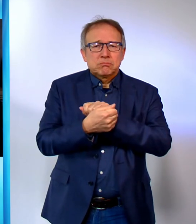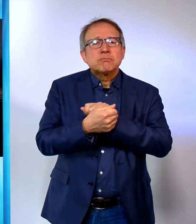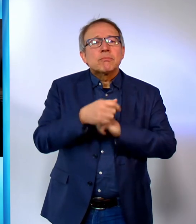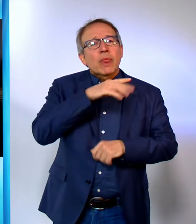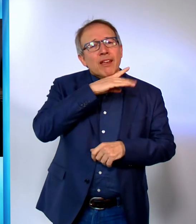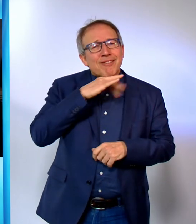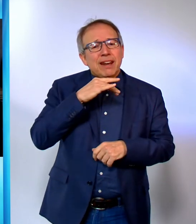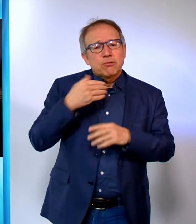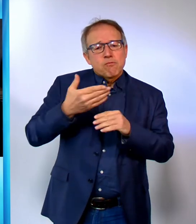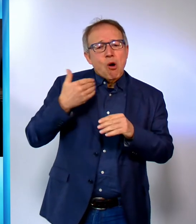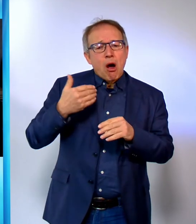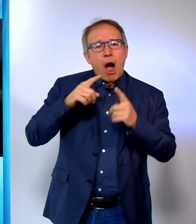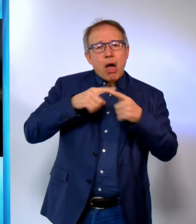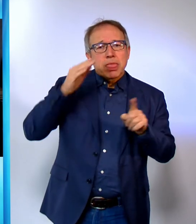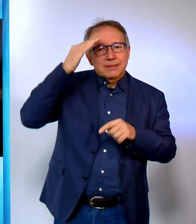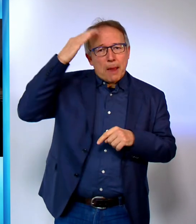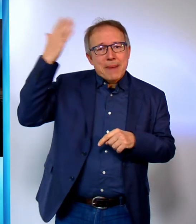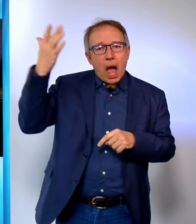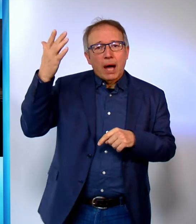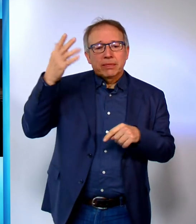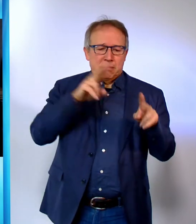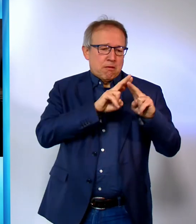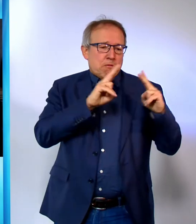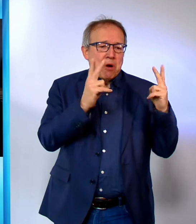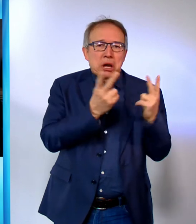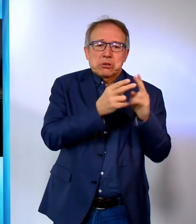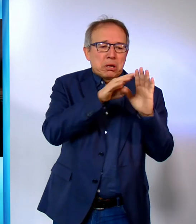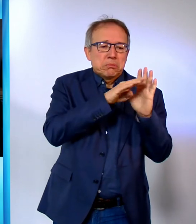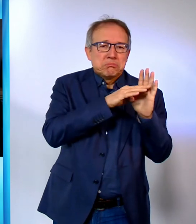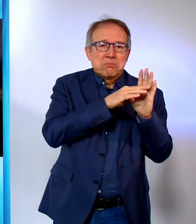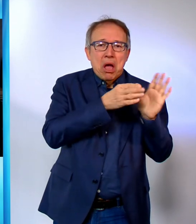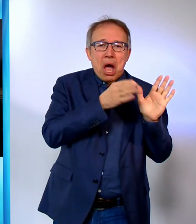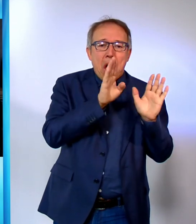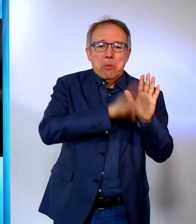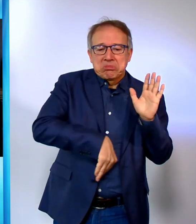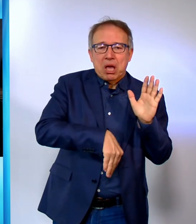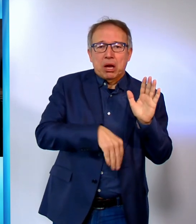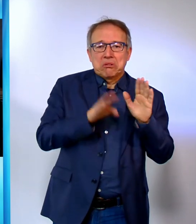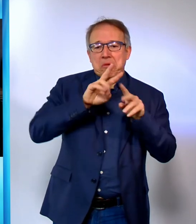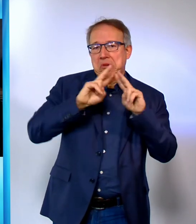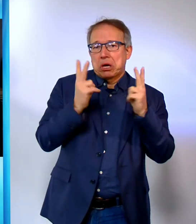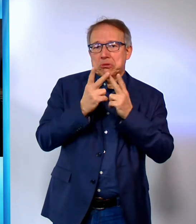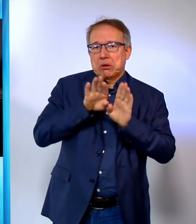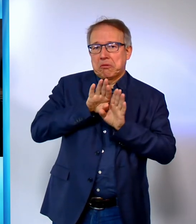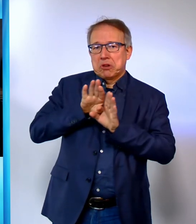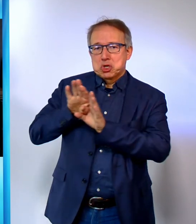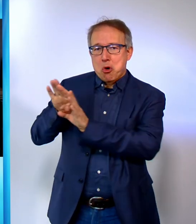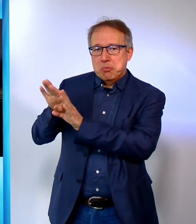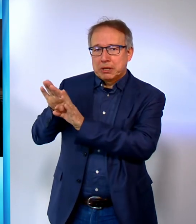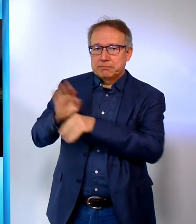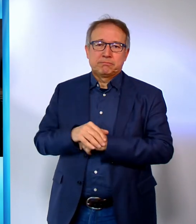Vieles hatten wir anders geplant. Veranstaltungen, die im Kalender standen, mussten abgesagt oder verschoben werden.